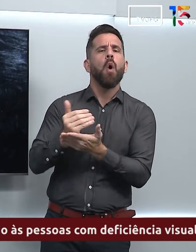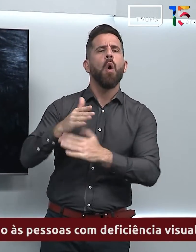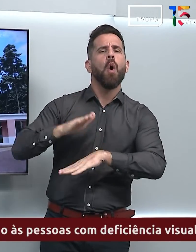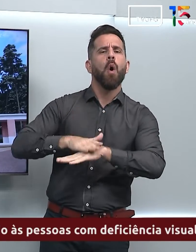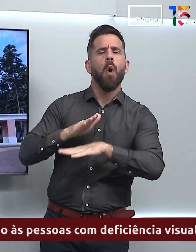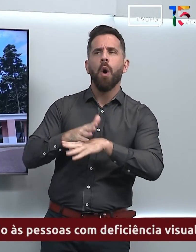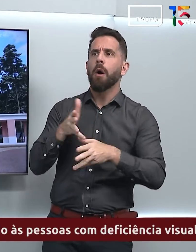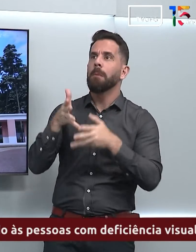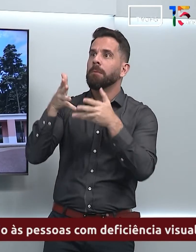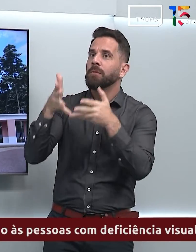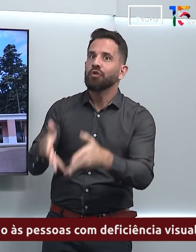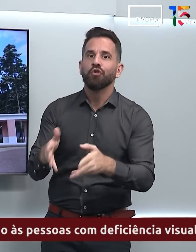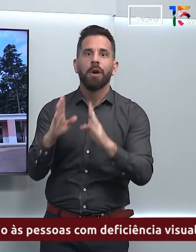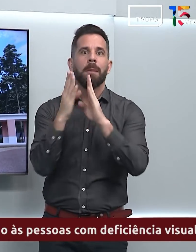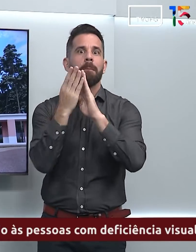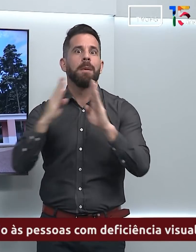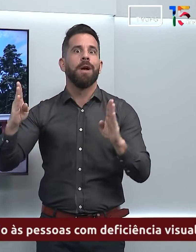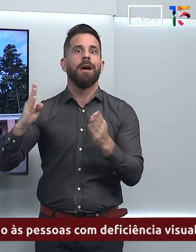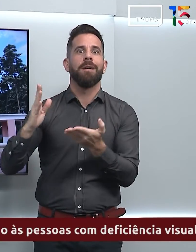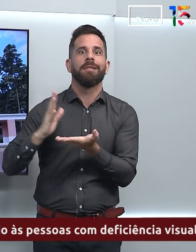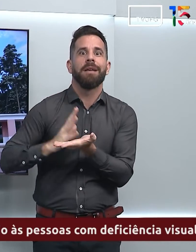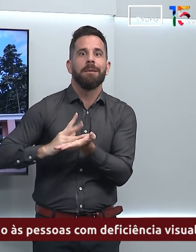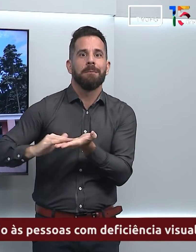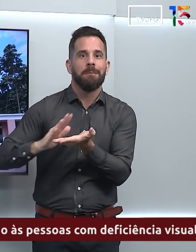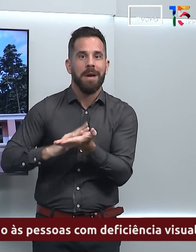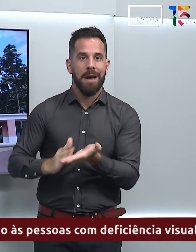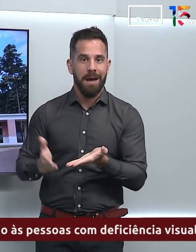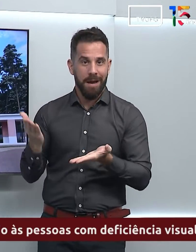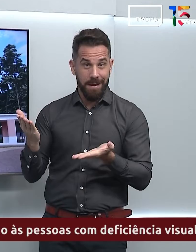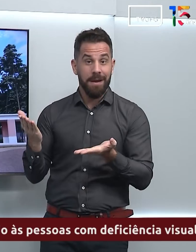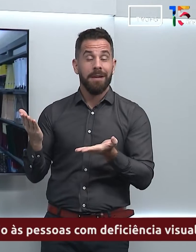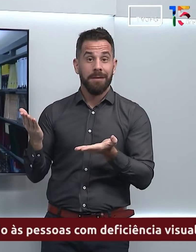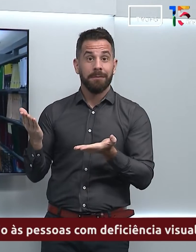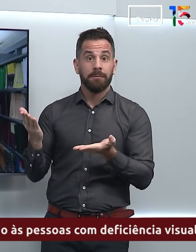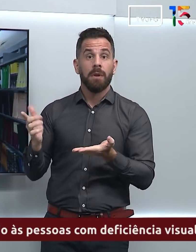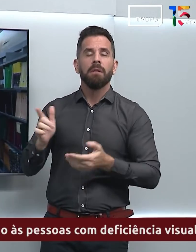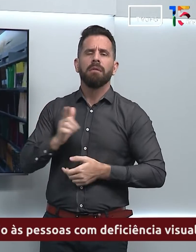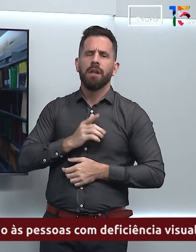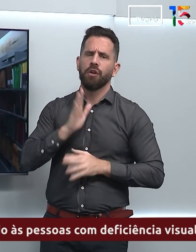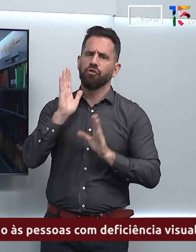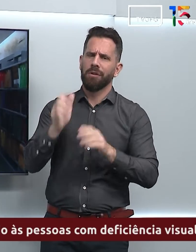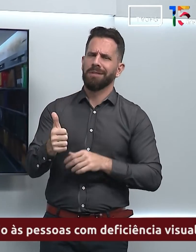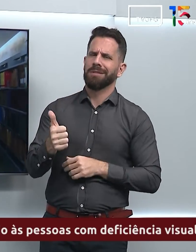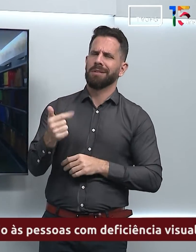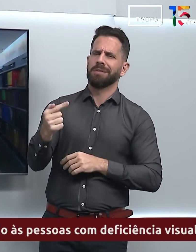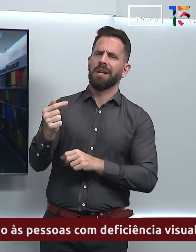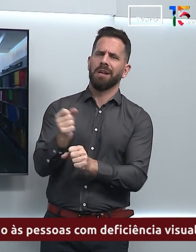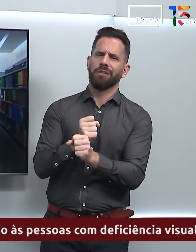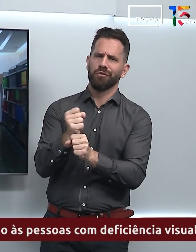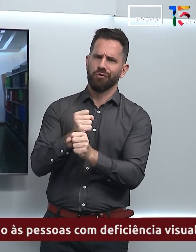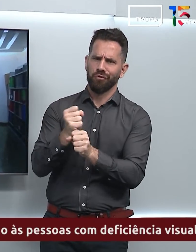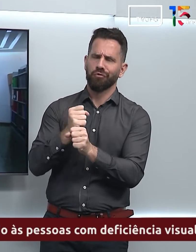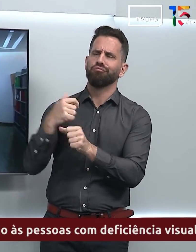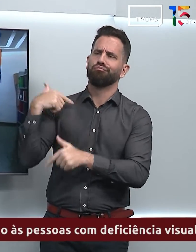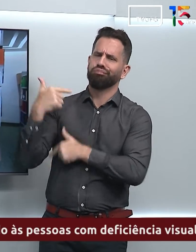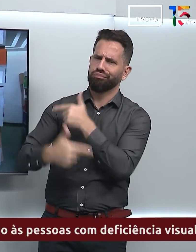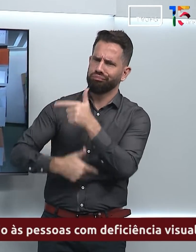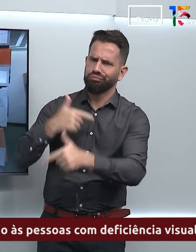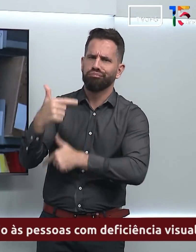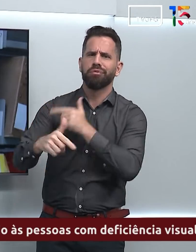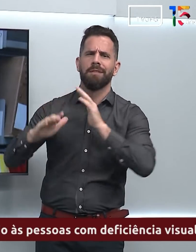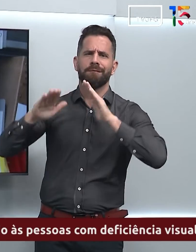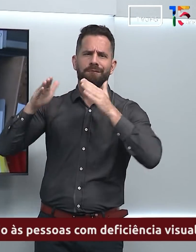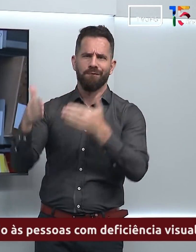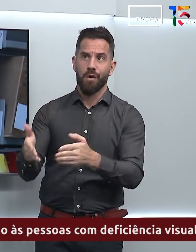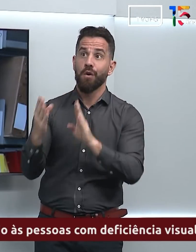conheceu a Biblioteca Braille José Álvares de Azevedo. Já são 17 anos de trabalho dedicados ao local,